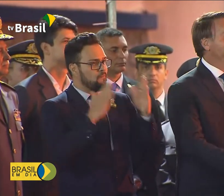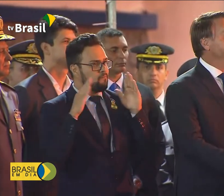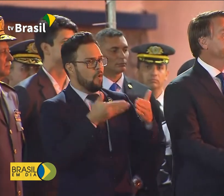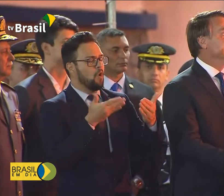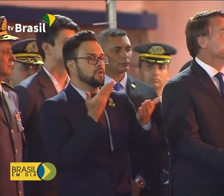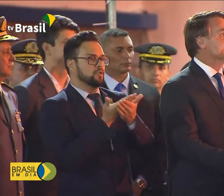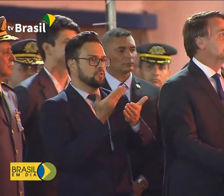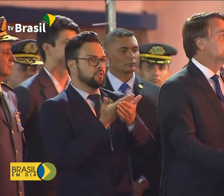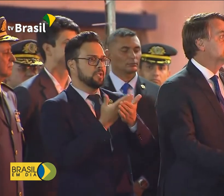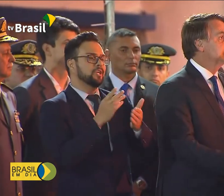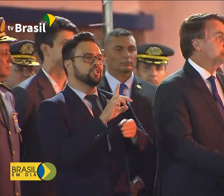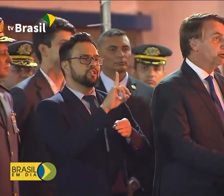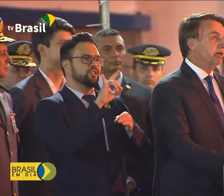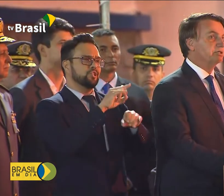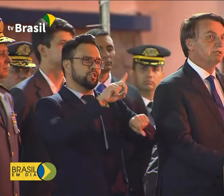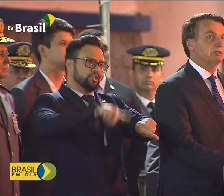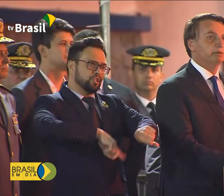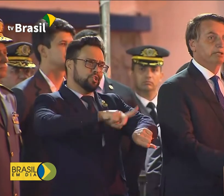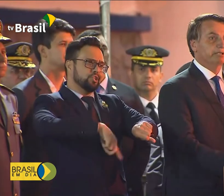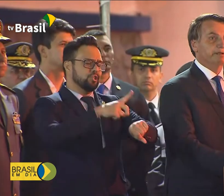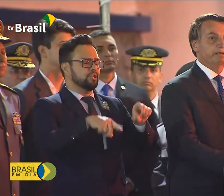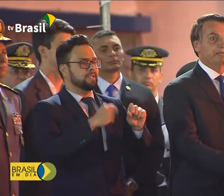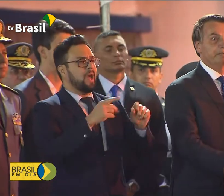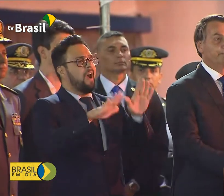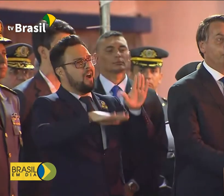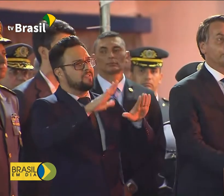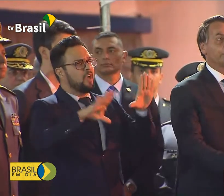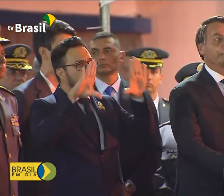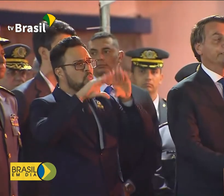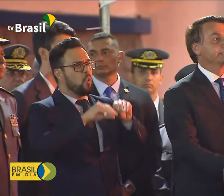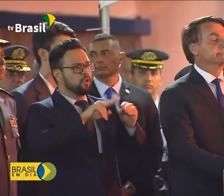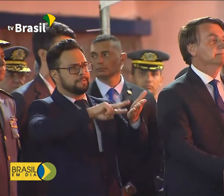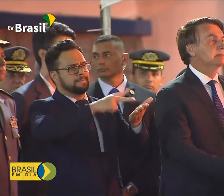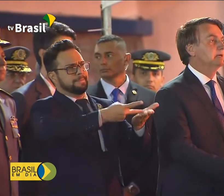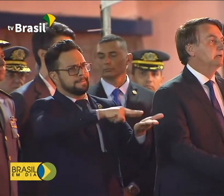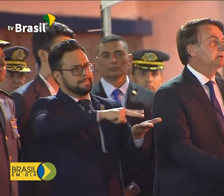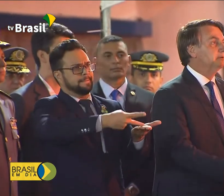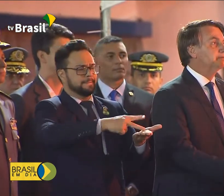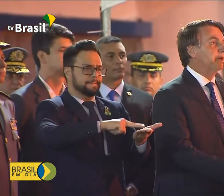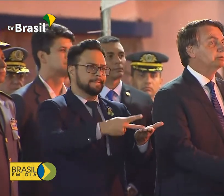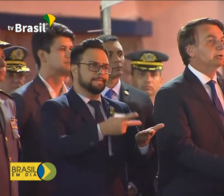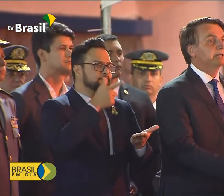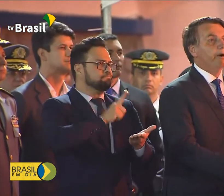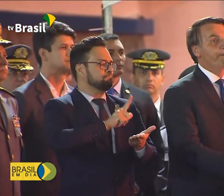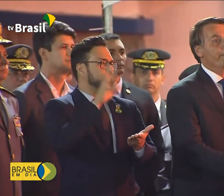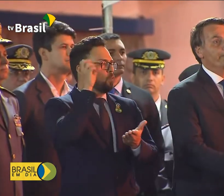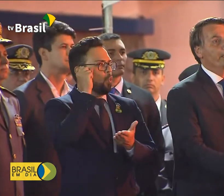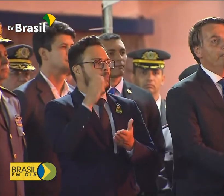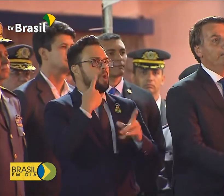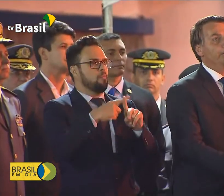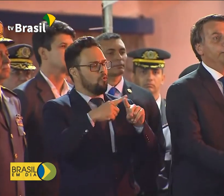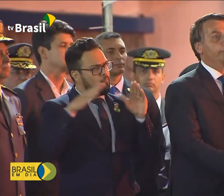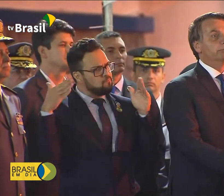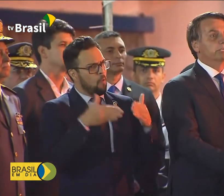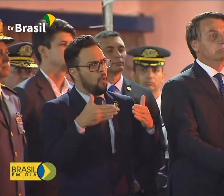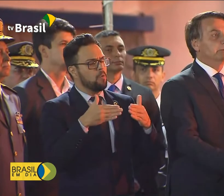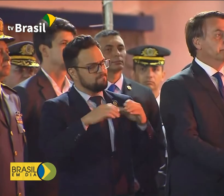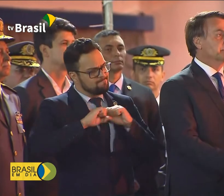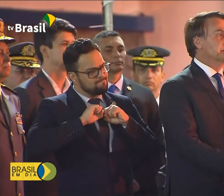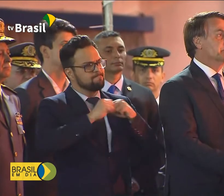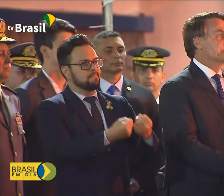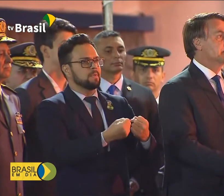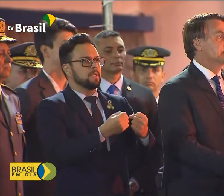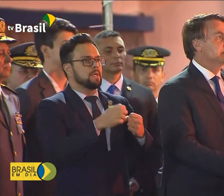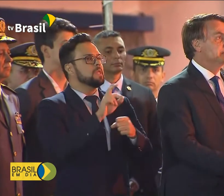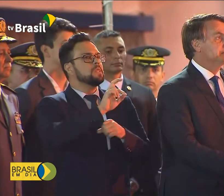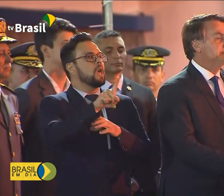Dias infindáveis, noites muitas vezes mal dormidas. Empenho total, não na busca de uma